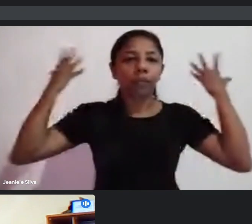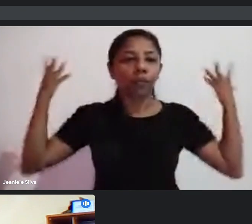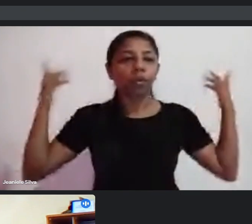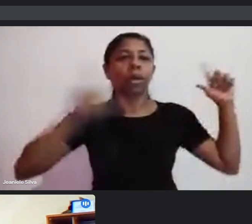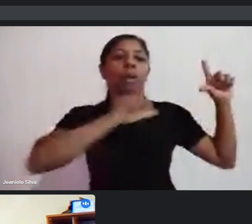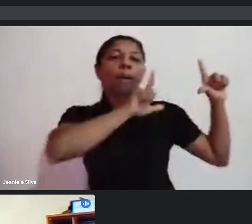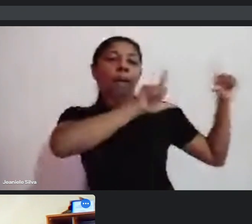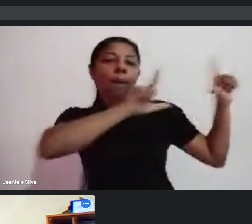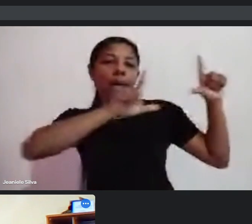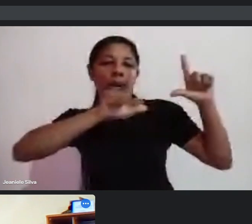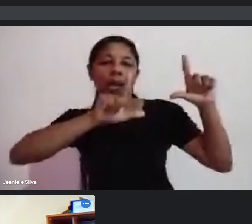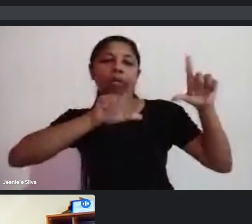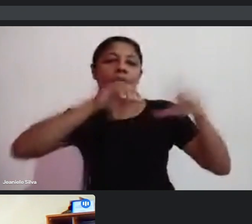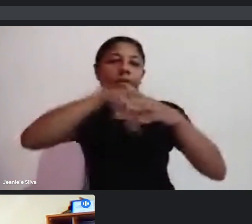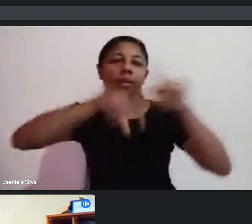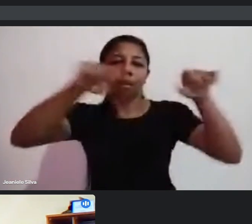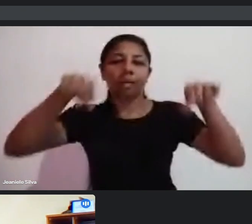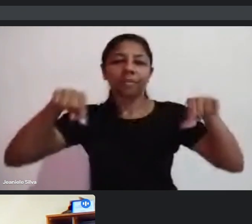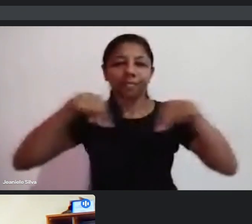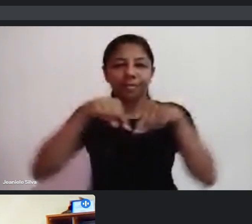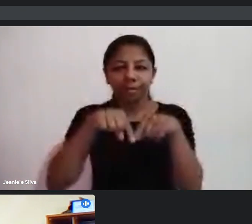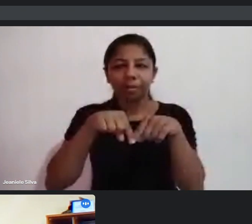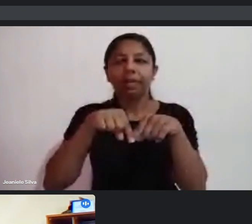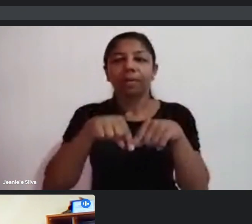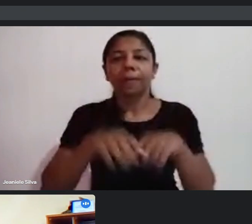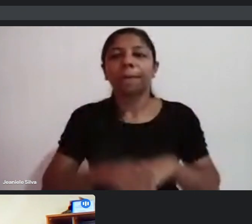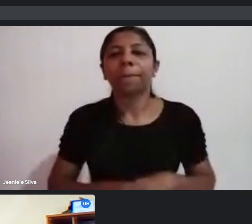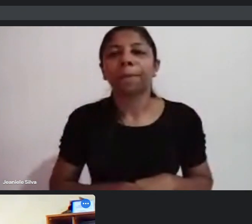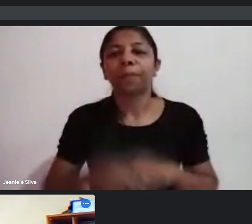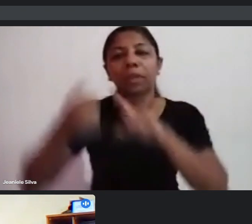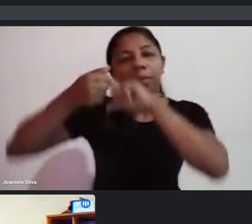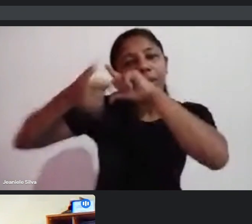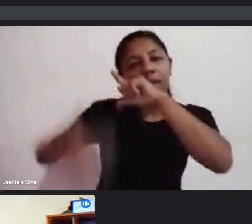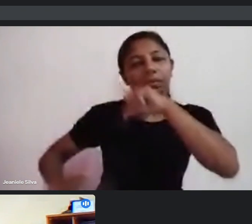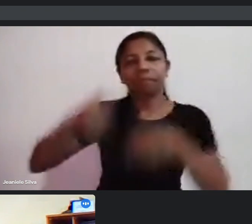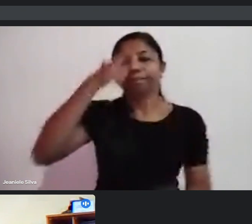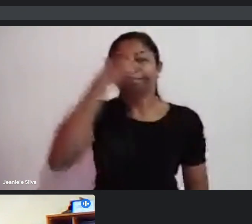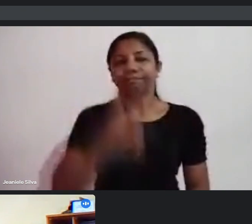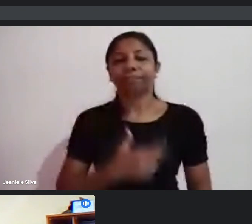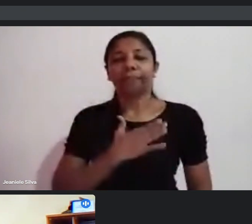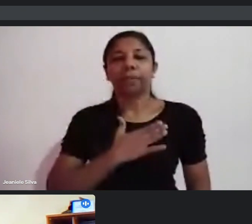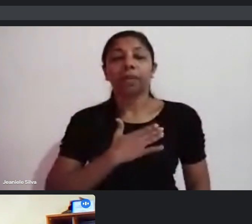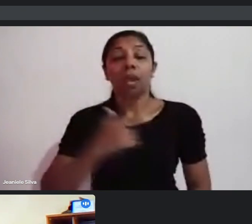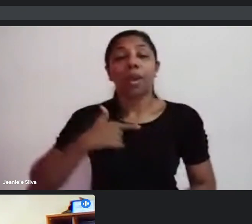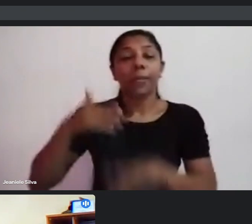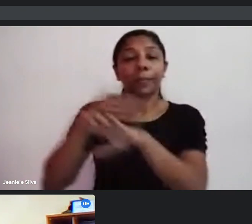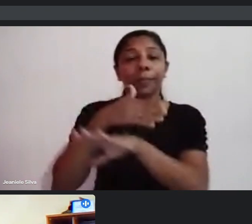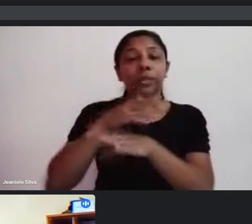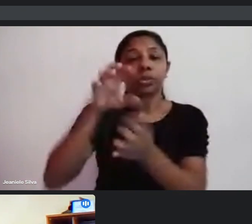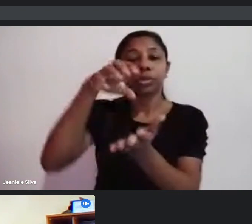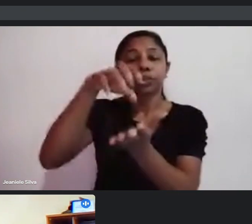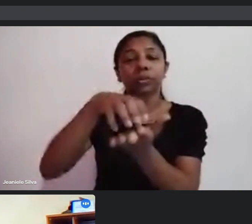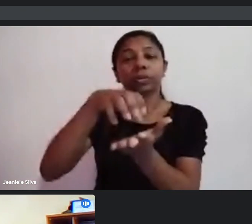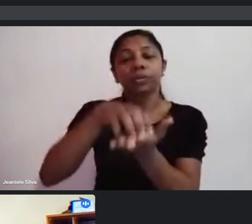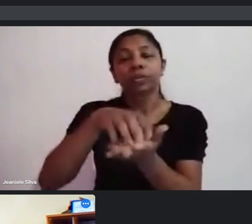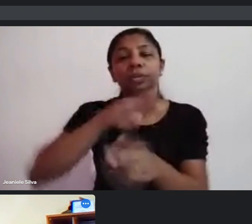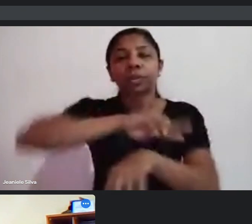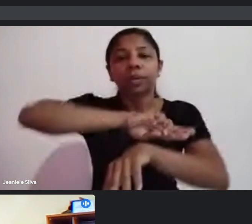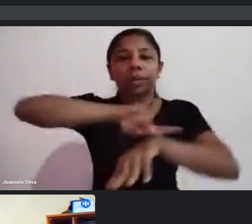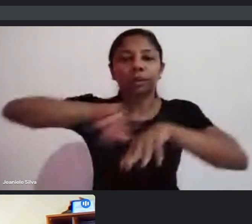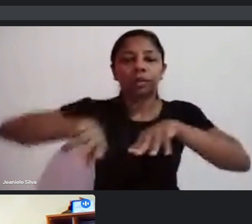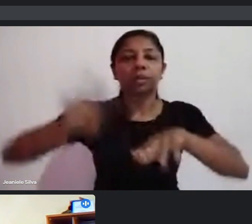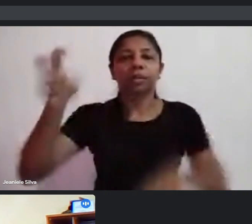aqui no gabinete, e essa é a audiodescrição. Eu faço parte do setor de identidade da Universidade Cultural